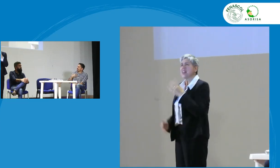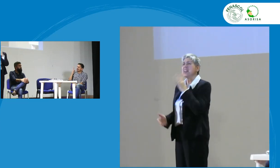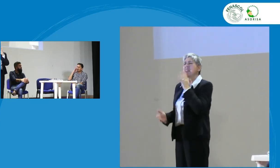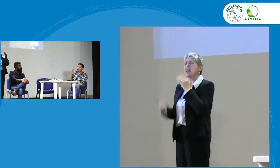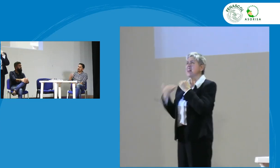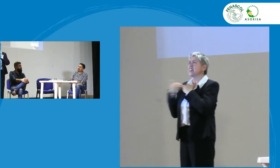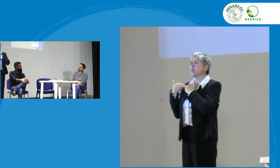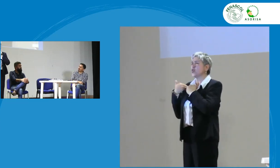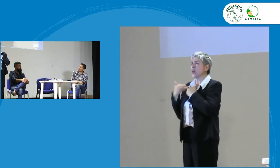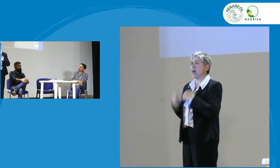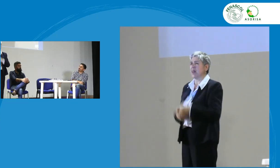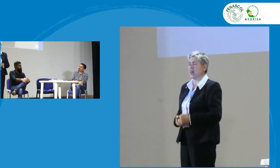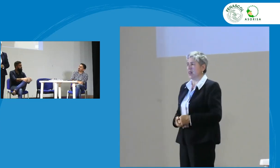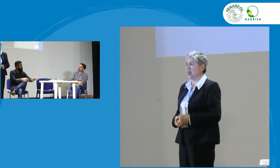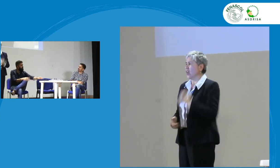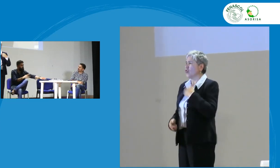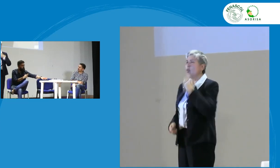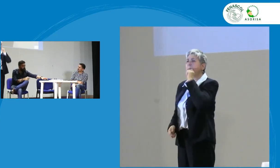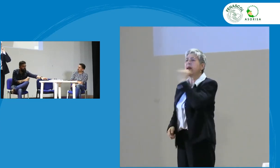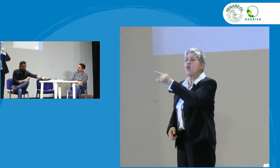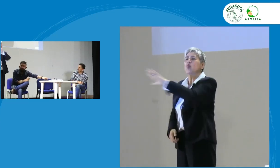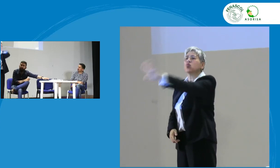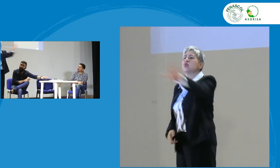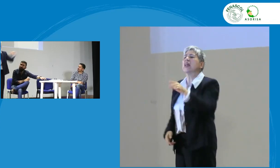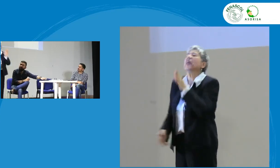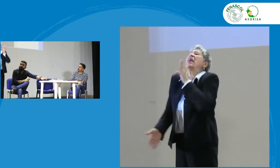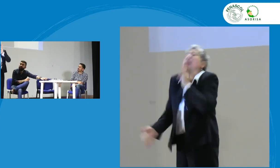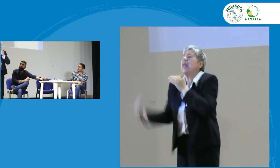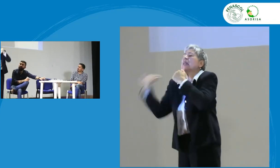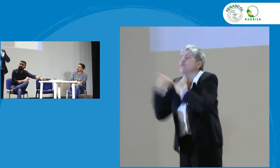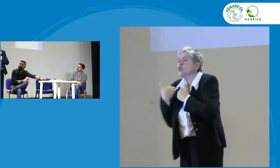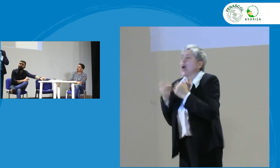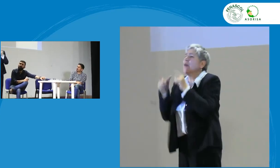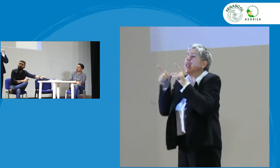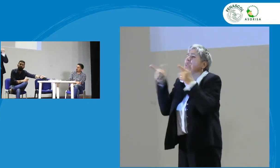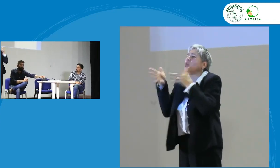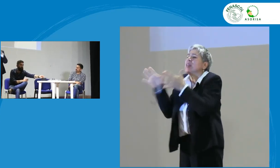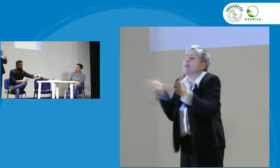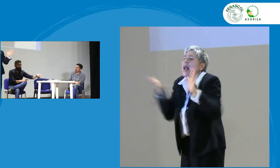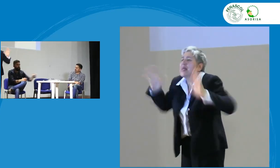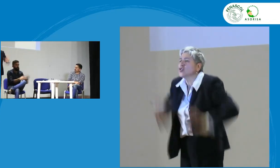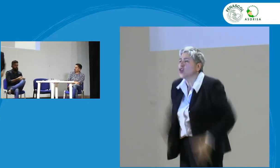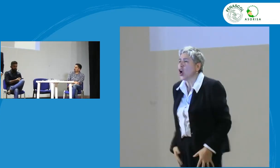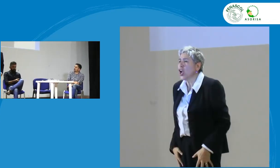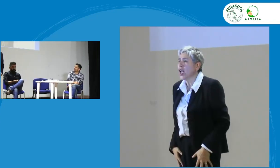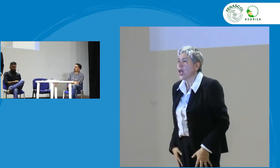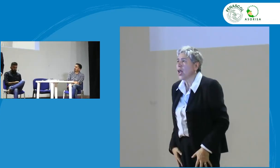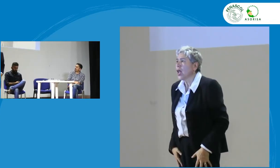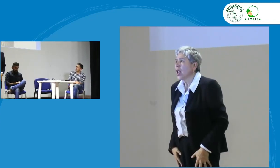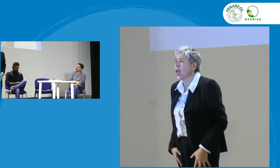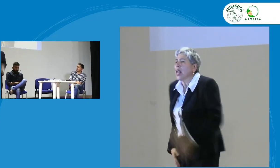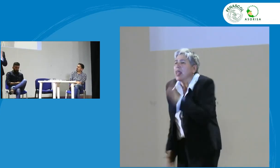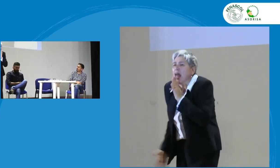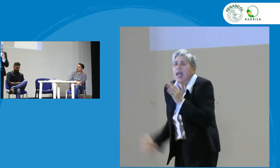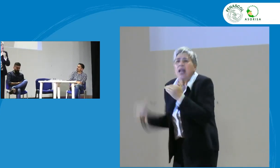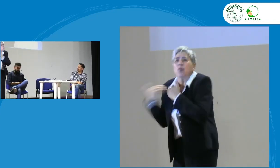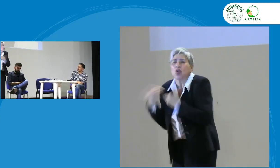cómo es tu seña quién es quién es responsable les hago esta pregunta quién es el responsable de la planeación lingüística